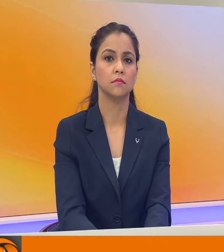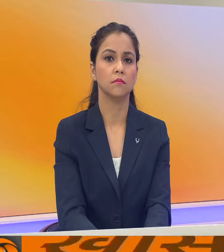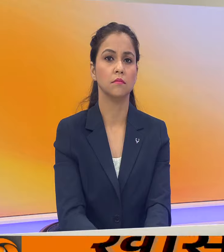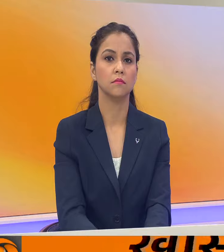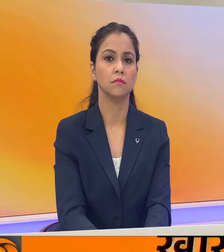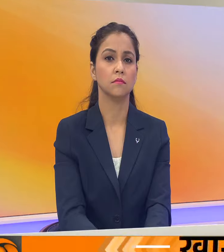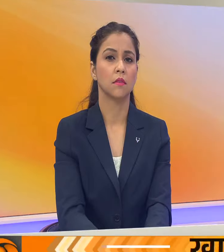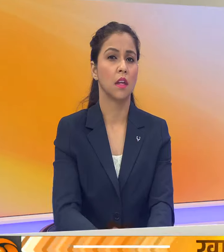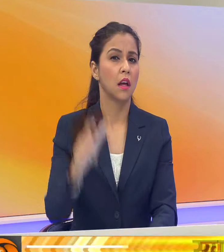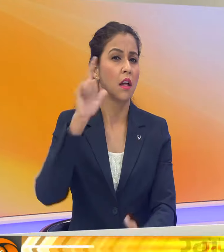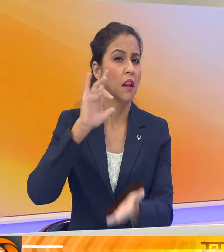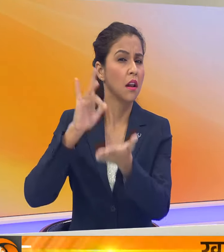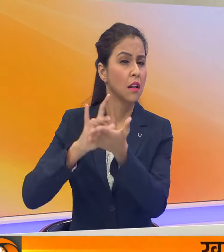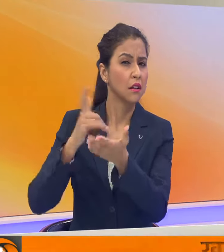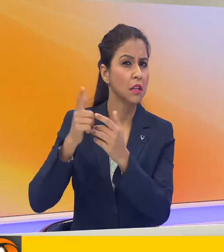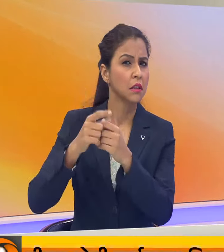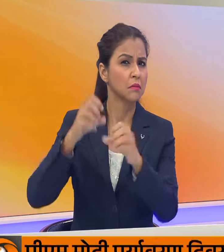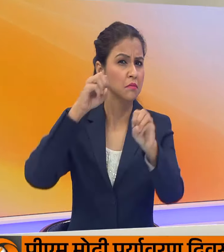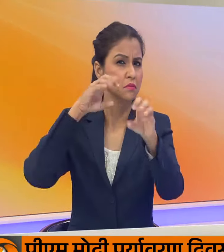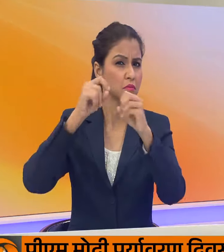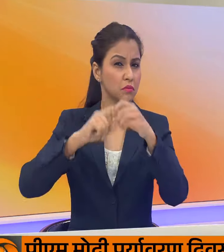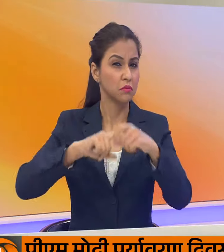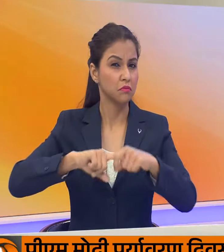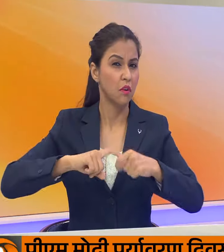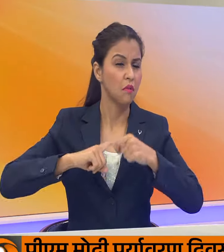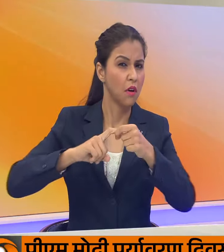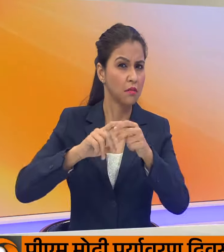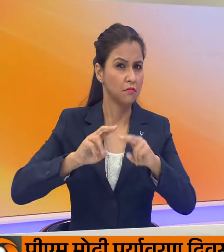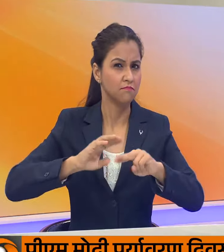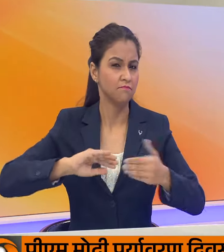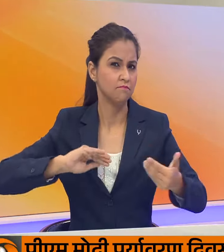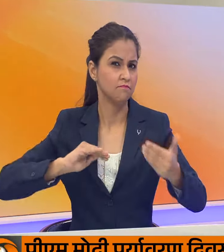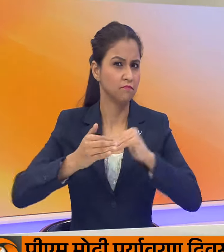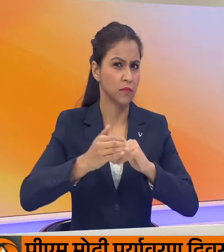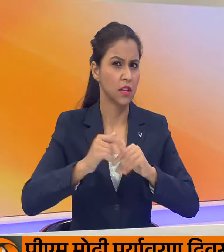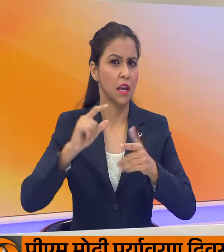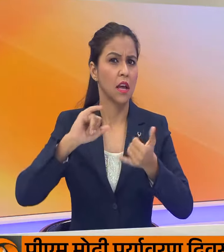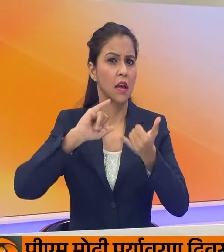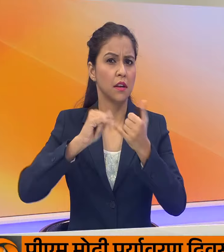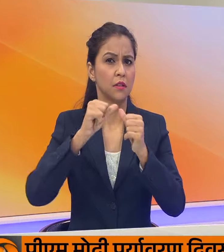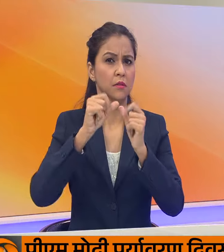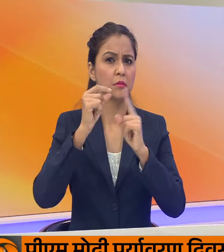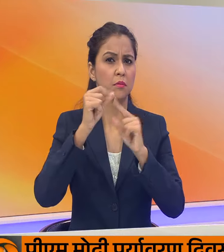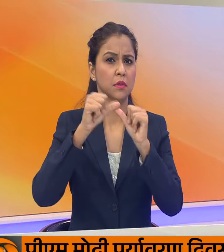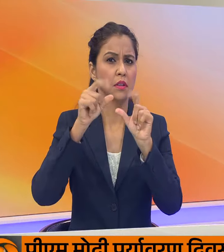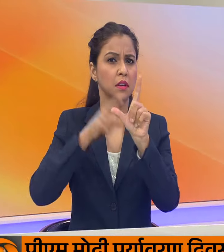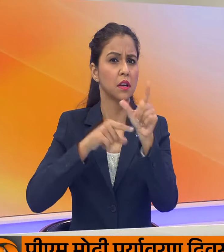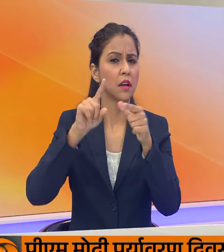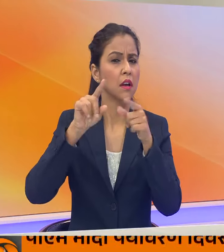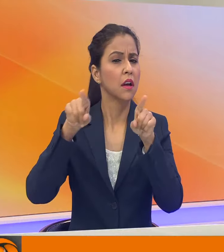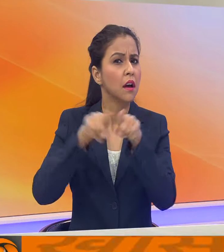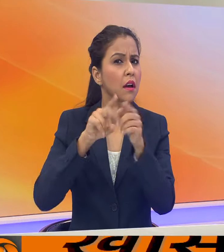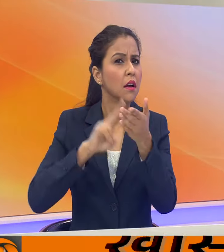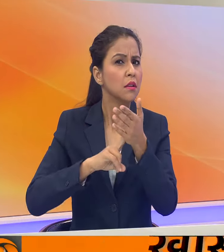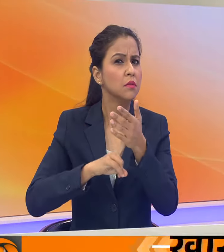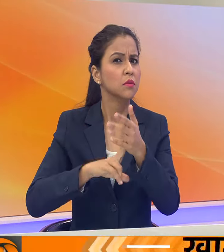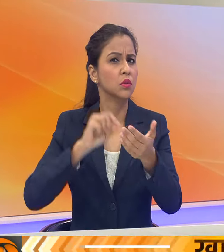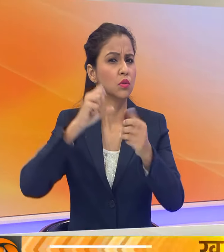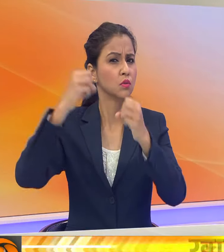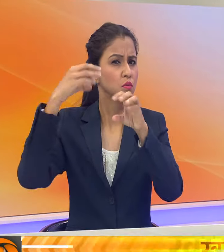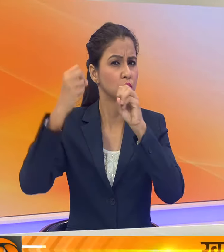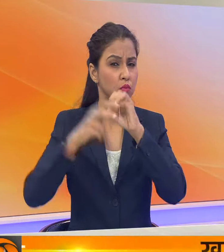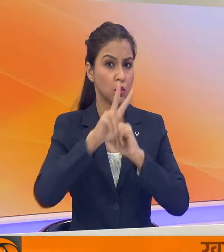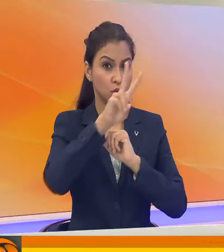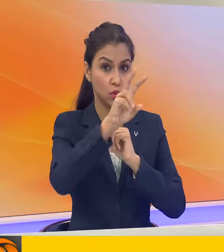लंदन के वेमली स्टेडियम में खेले गए चैंपियन्स लीग फाइनल में स्पैनिश दिगज रियाल मेडरिट ने जर्मनी के कलब बोर्शिया डॉटमंड को